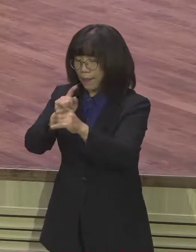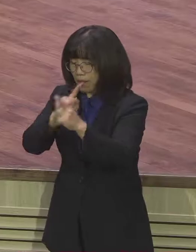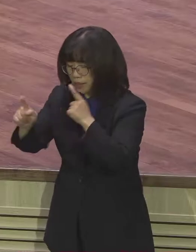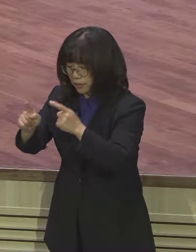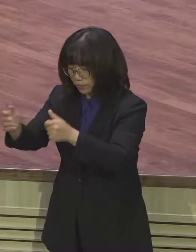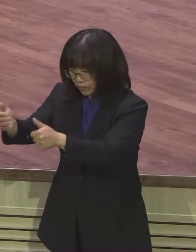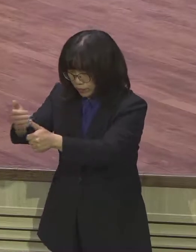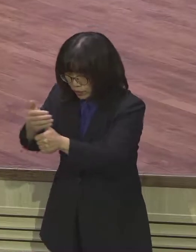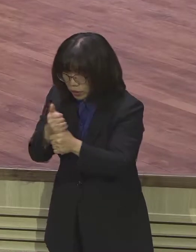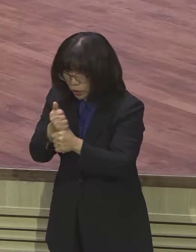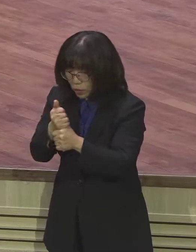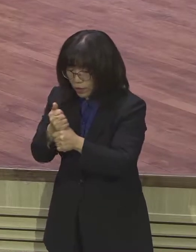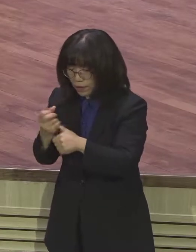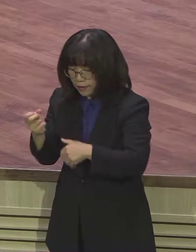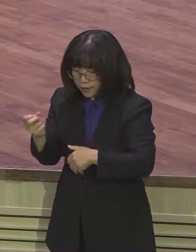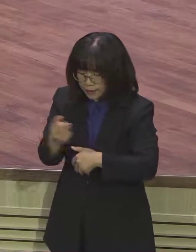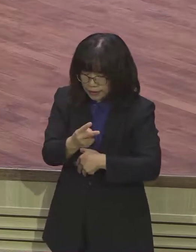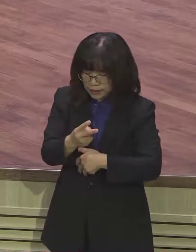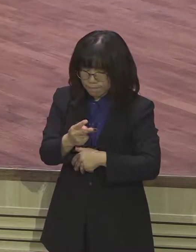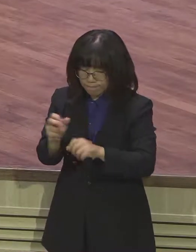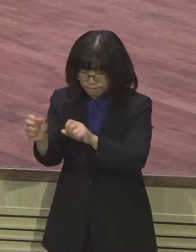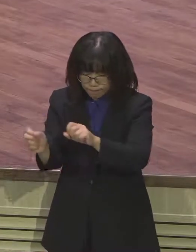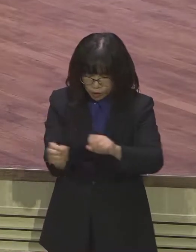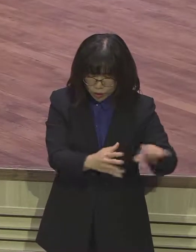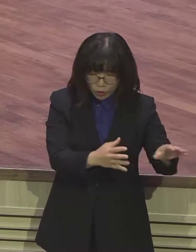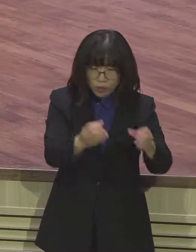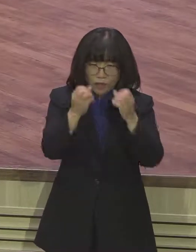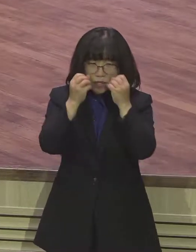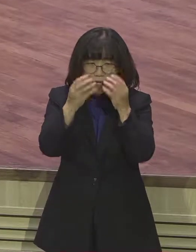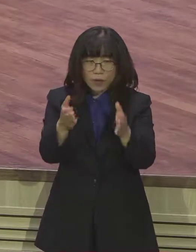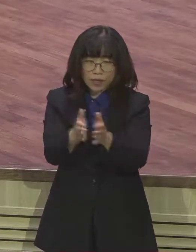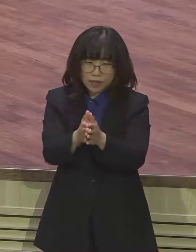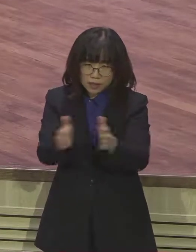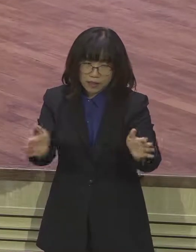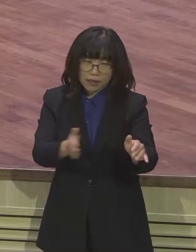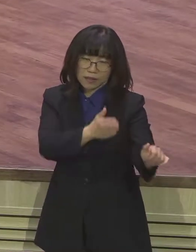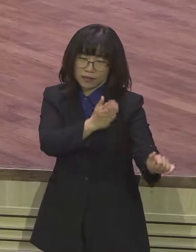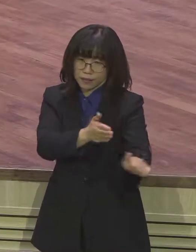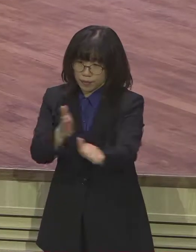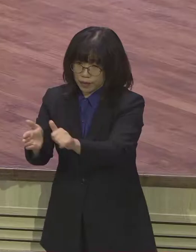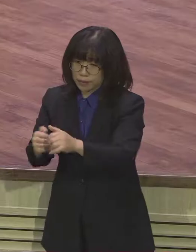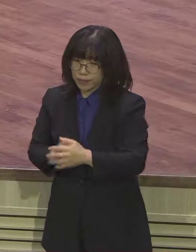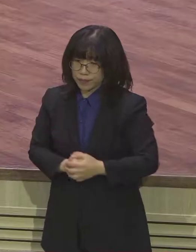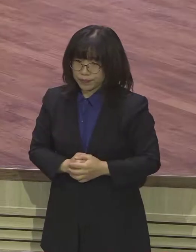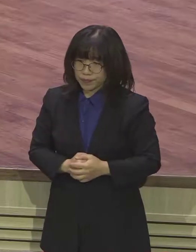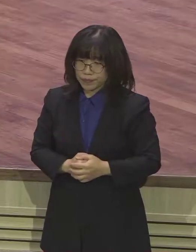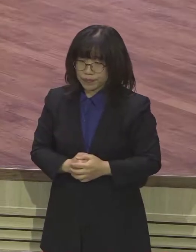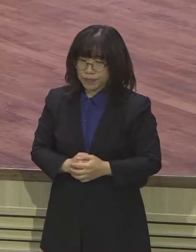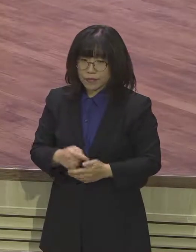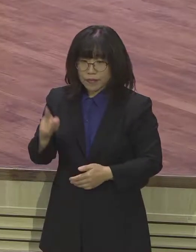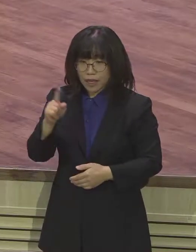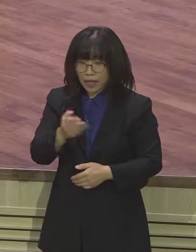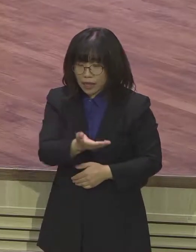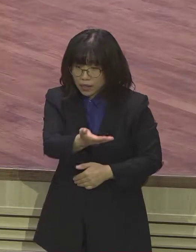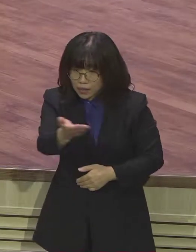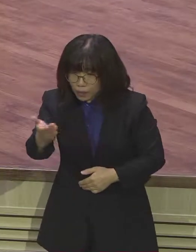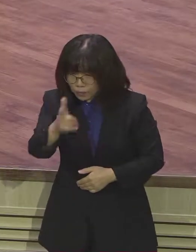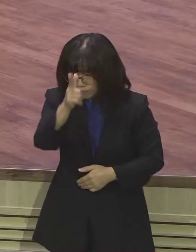다시 허물고 새롭게 시작하는 도전이 있으시기를 바랍니다 보통 우리는 안 무너지는 것이 그리스도고